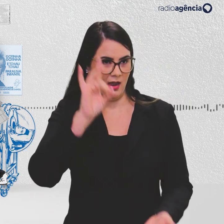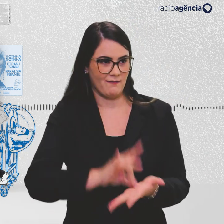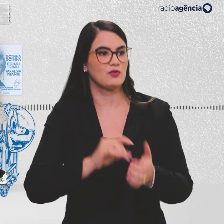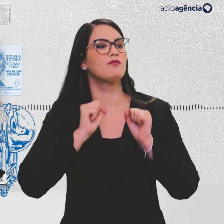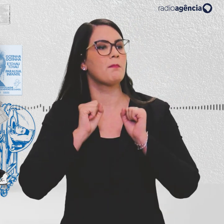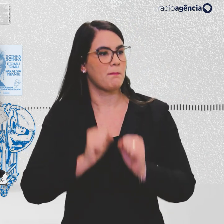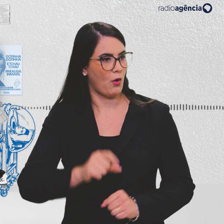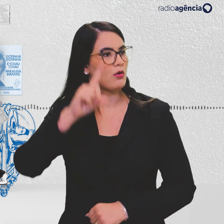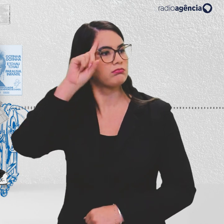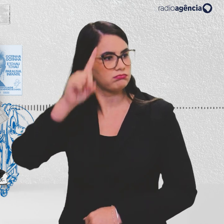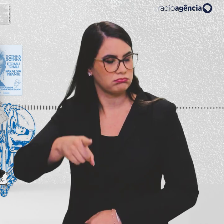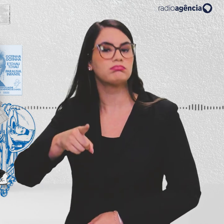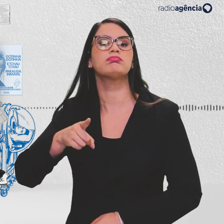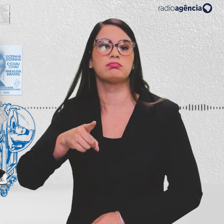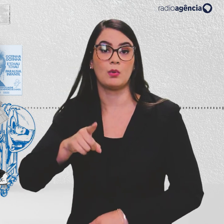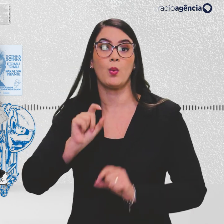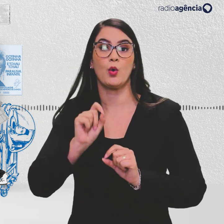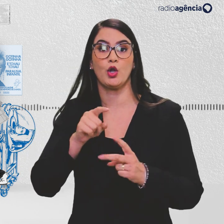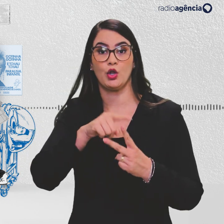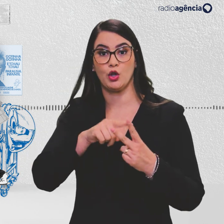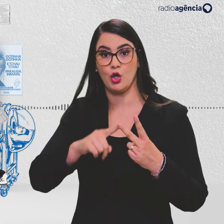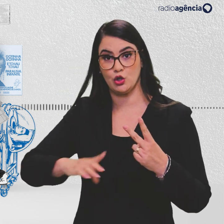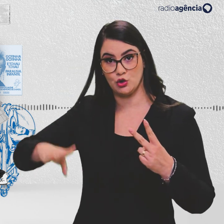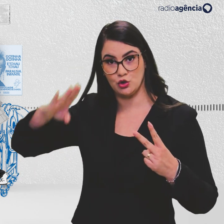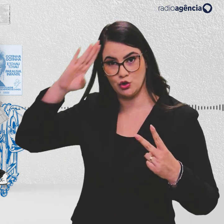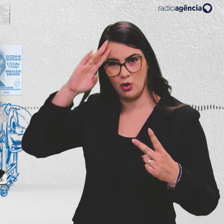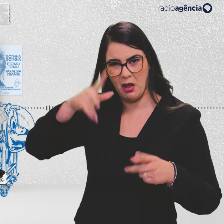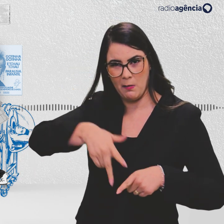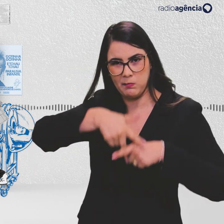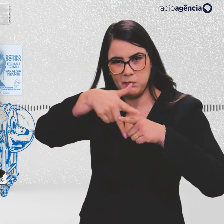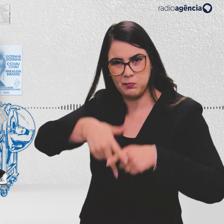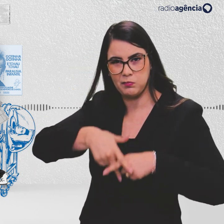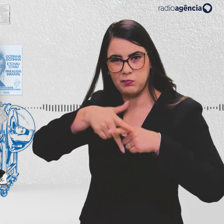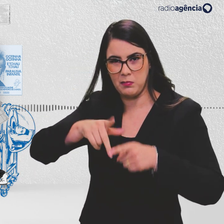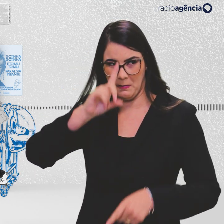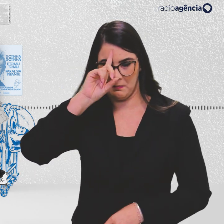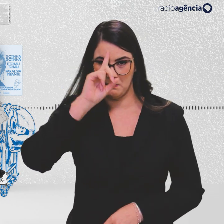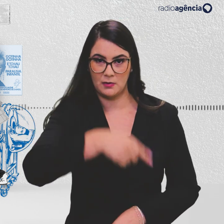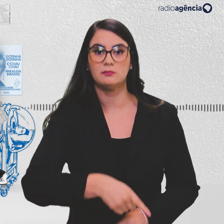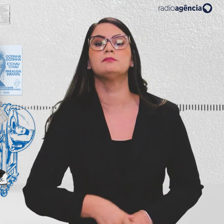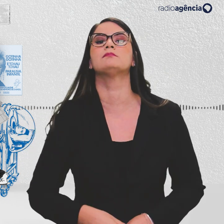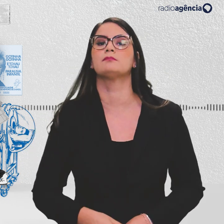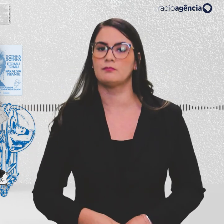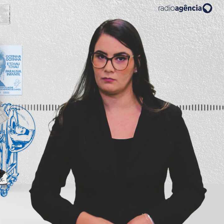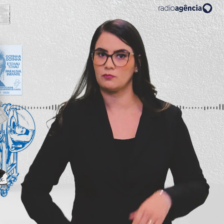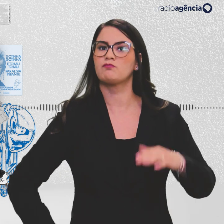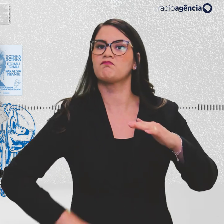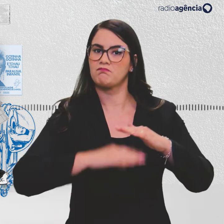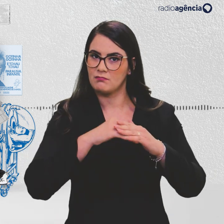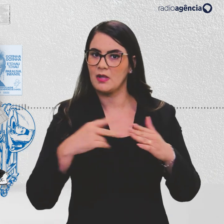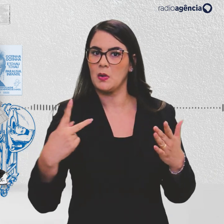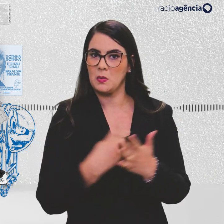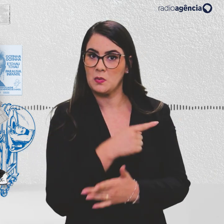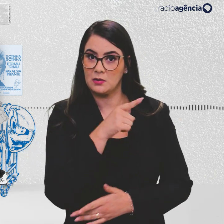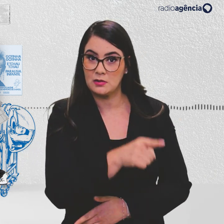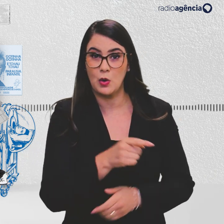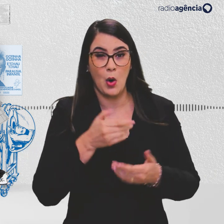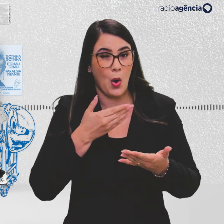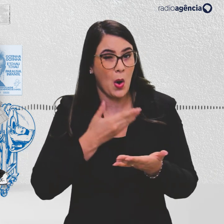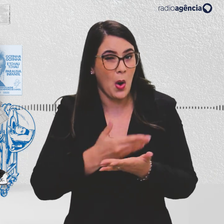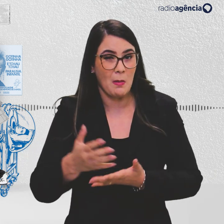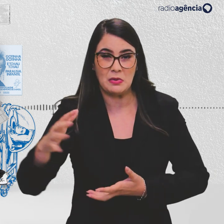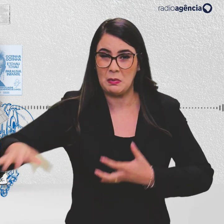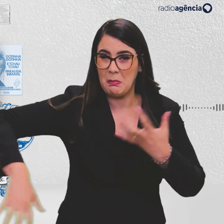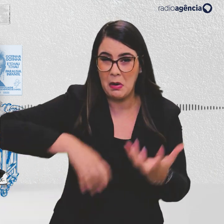a sua intimação, por meio de dois soldados da cavalaria. Cavalaria! Foi bastante esse incidente para dar começo às